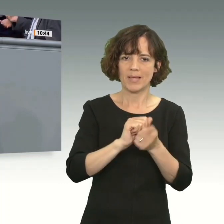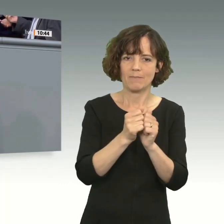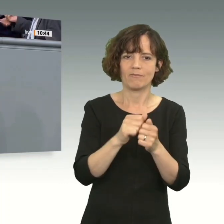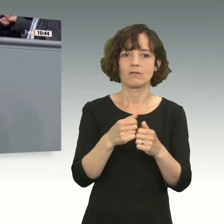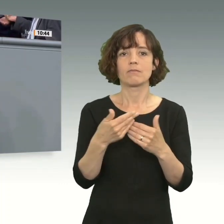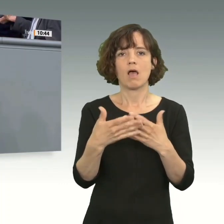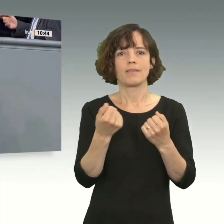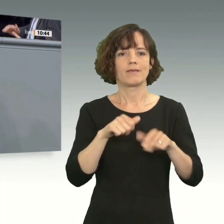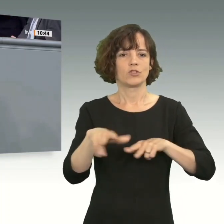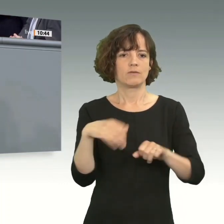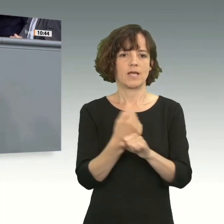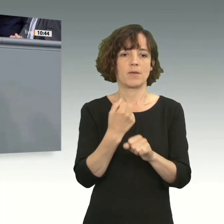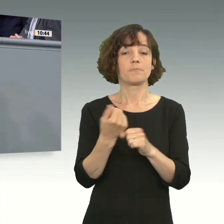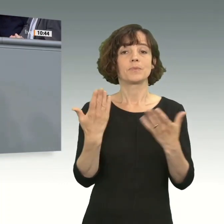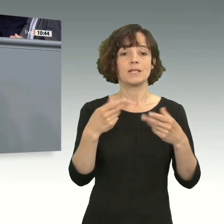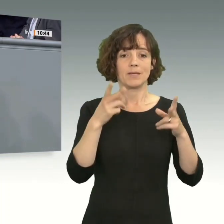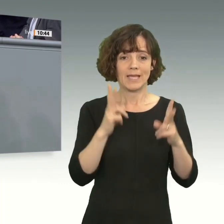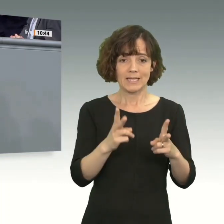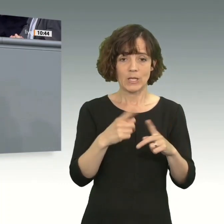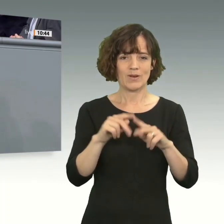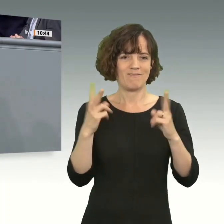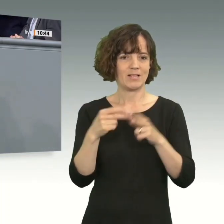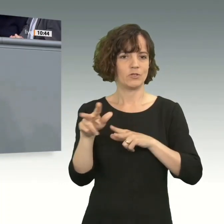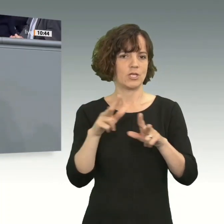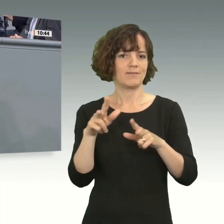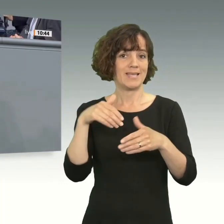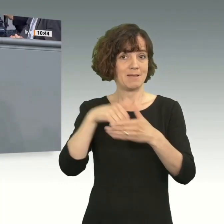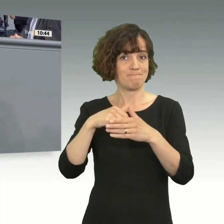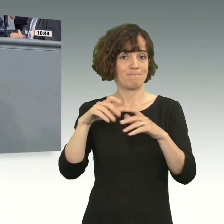Grenzen sind die Voraussetzungen für Frieden und geopolitische Stabilität.